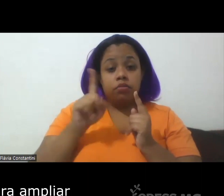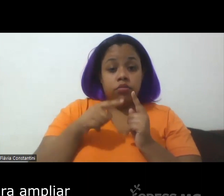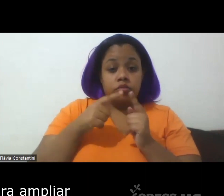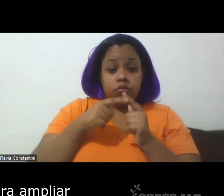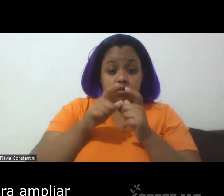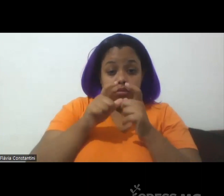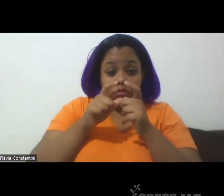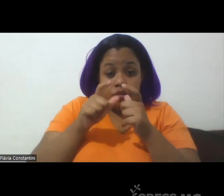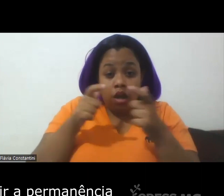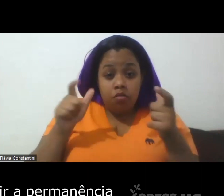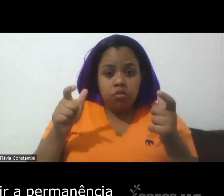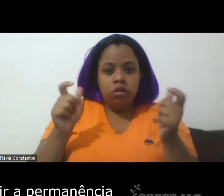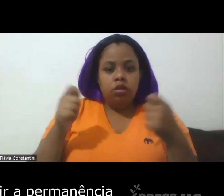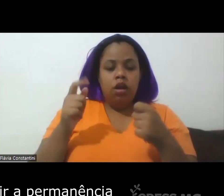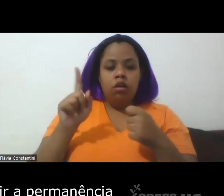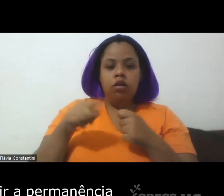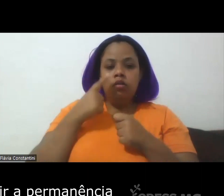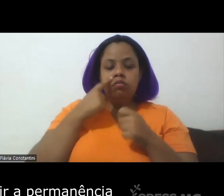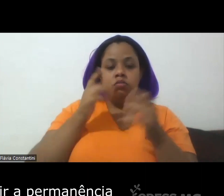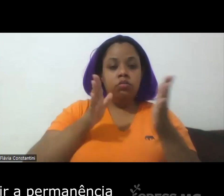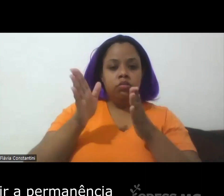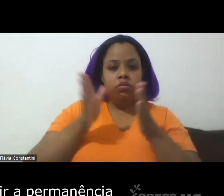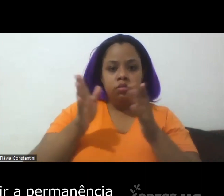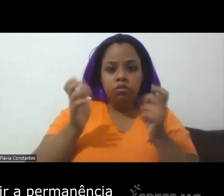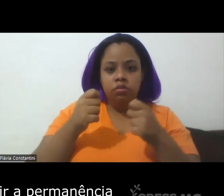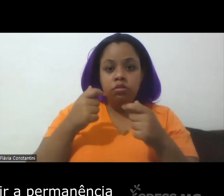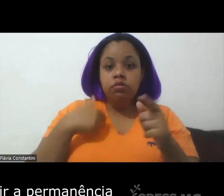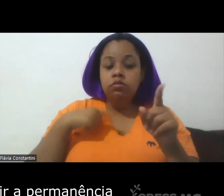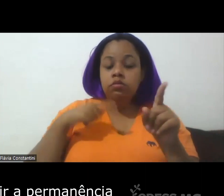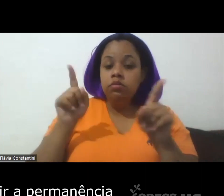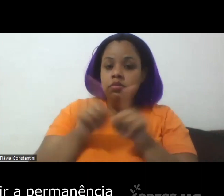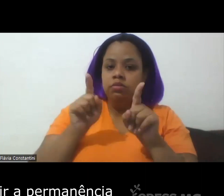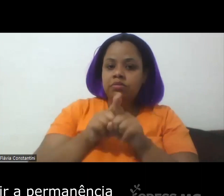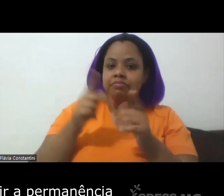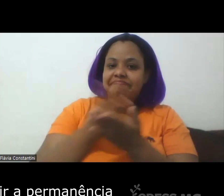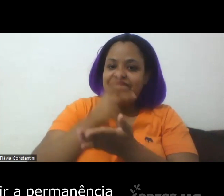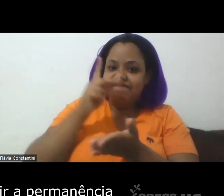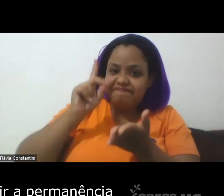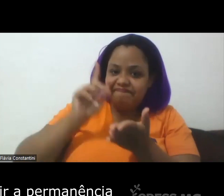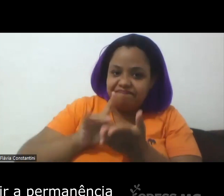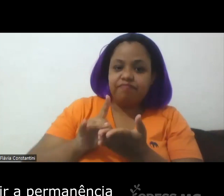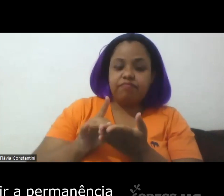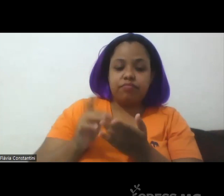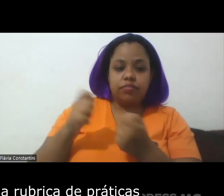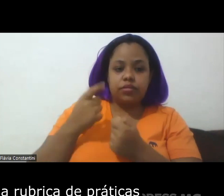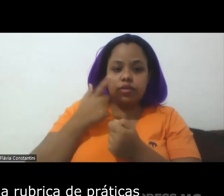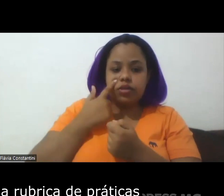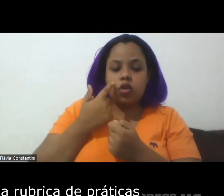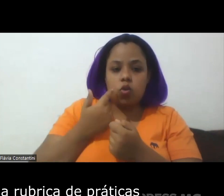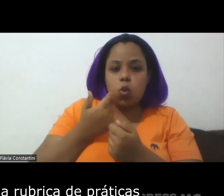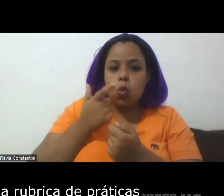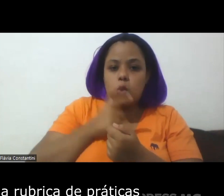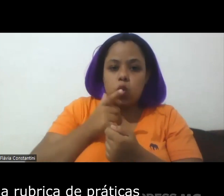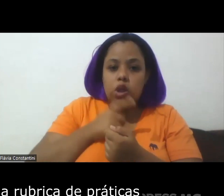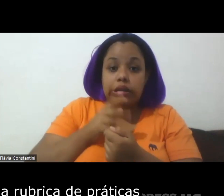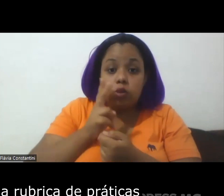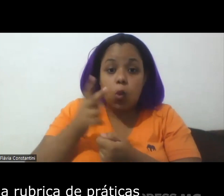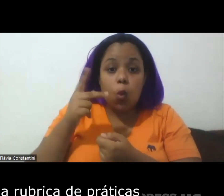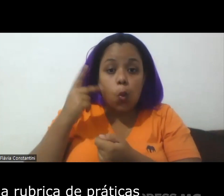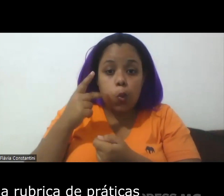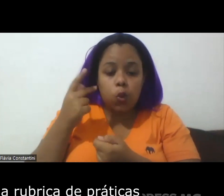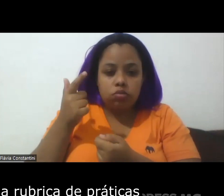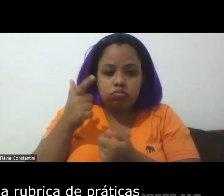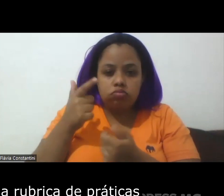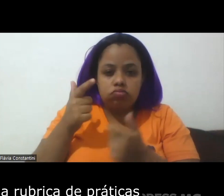o acesso e garantir a permanência, algumas delas sobre a